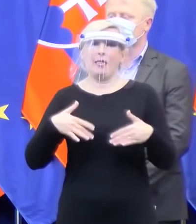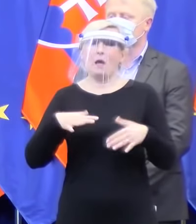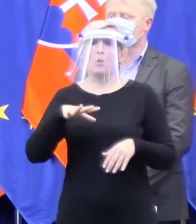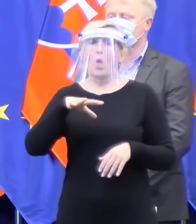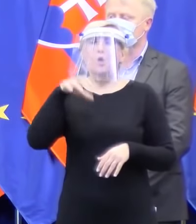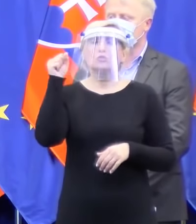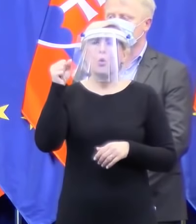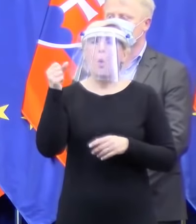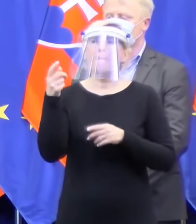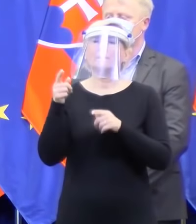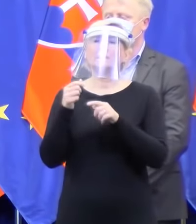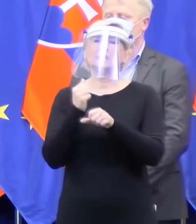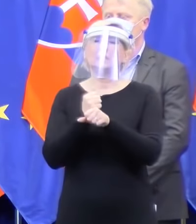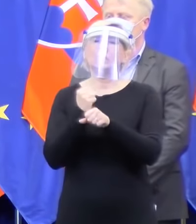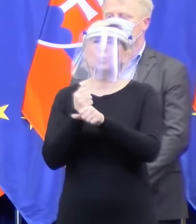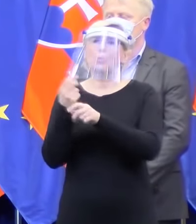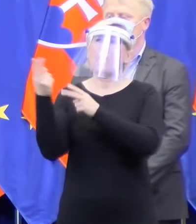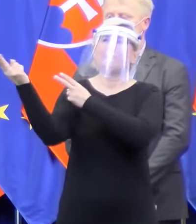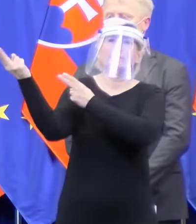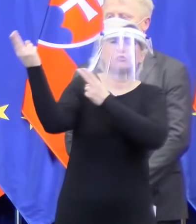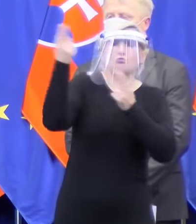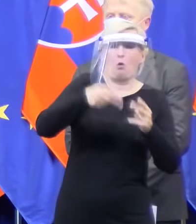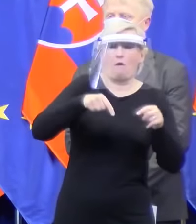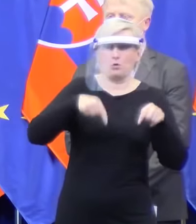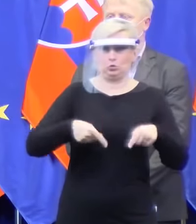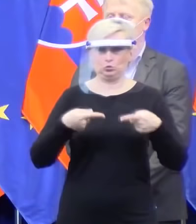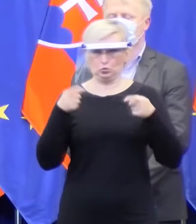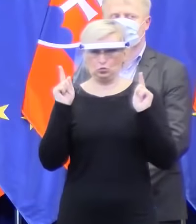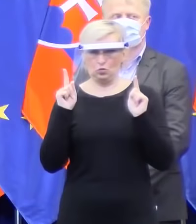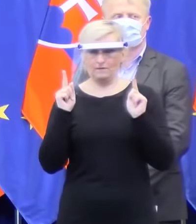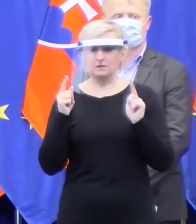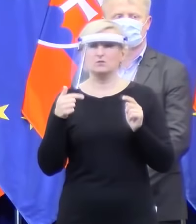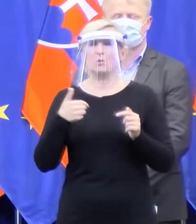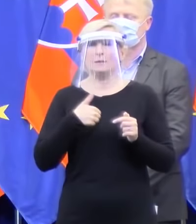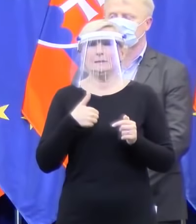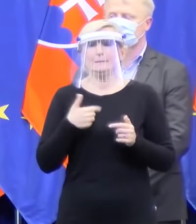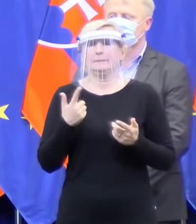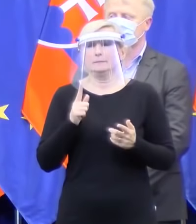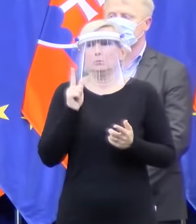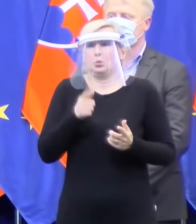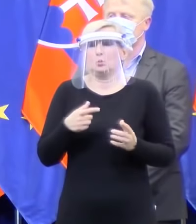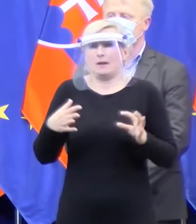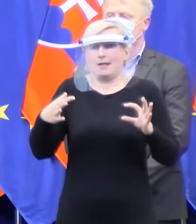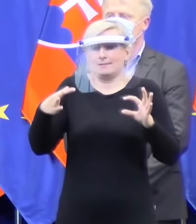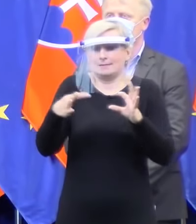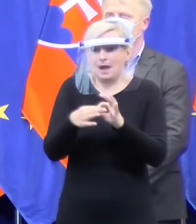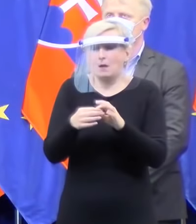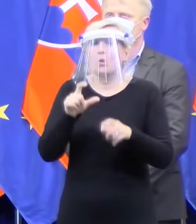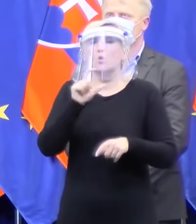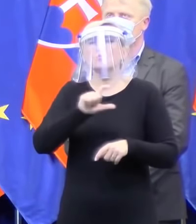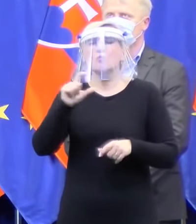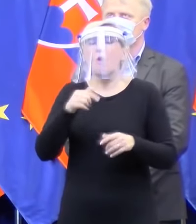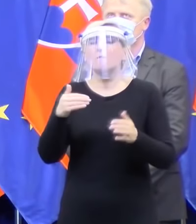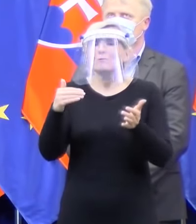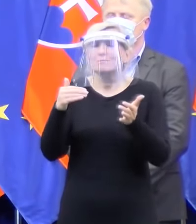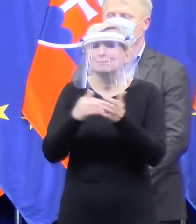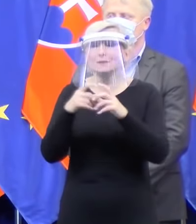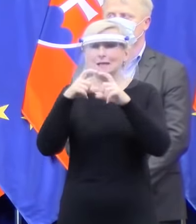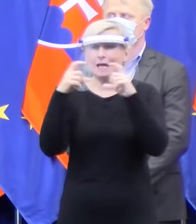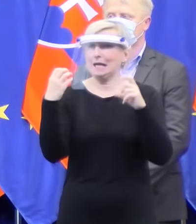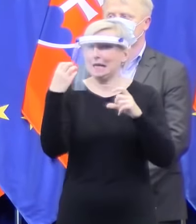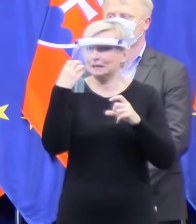Slovensko doviesť. My sme teda sa do toho zapojili, lebo potrebovali sme tie respirátory pre zdravotnícky personál,